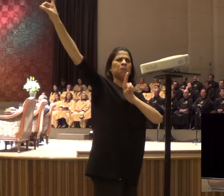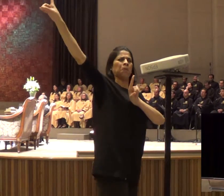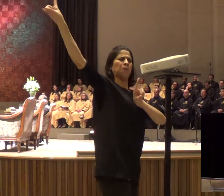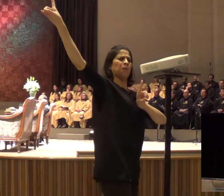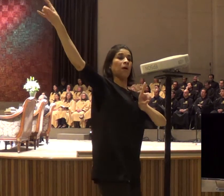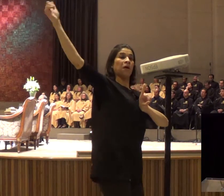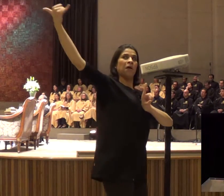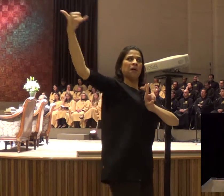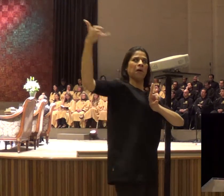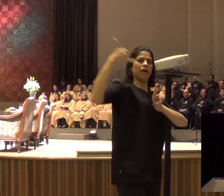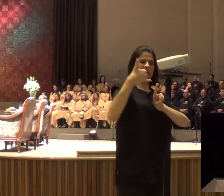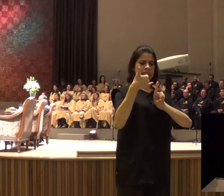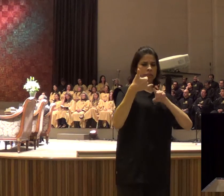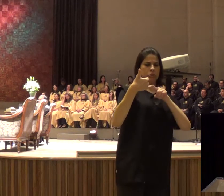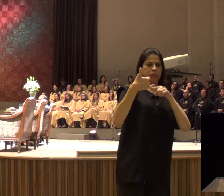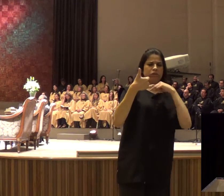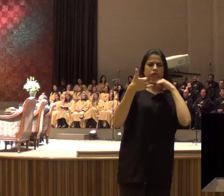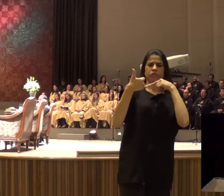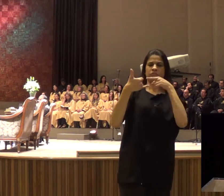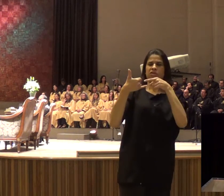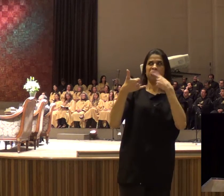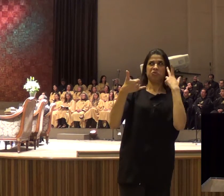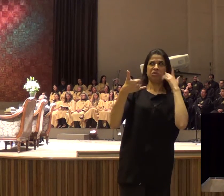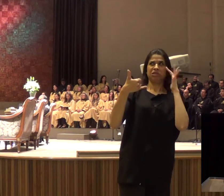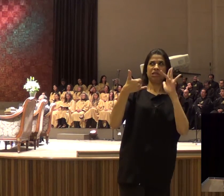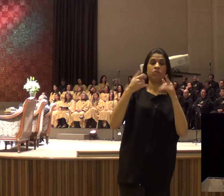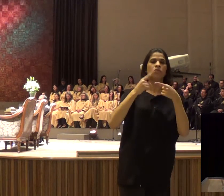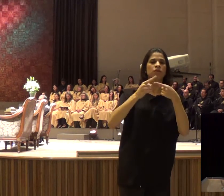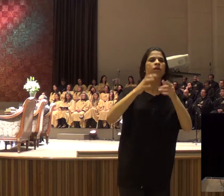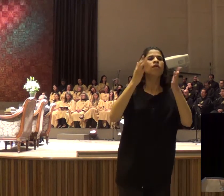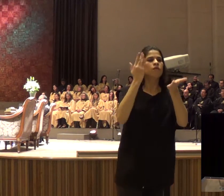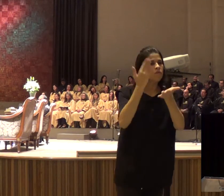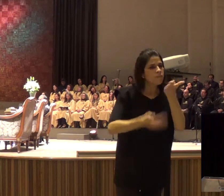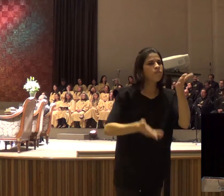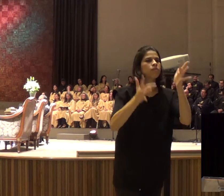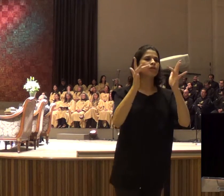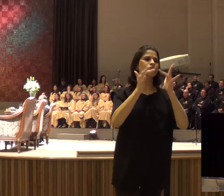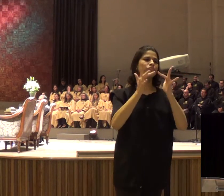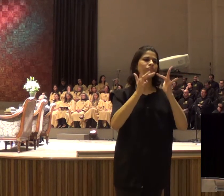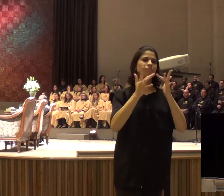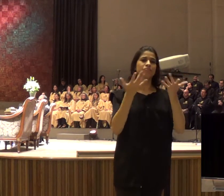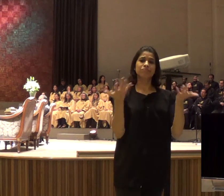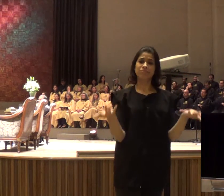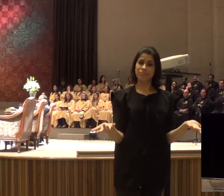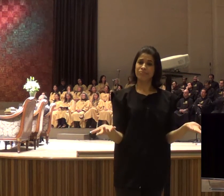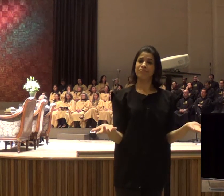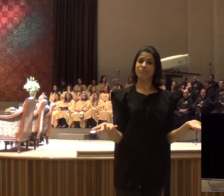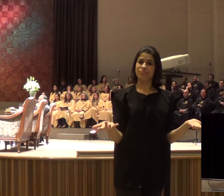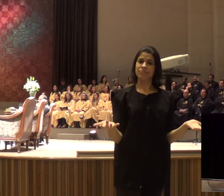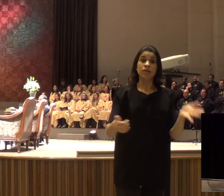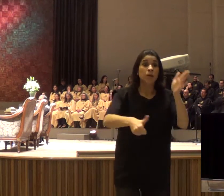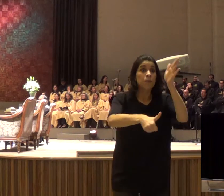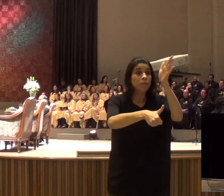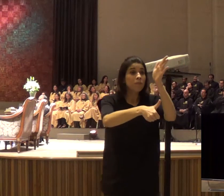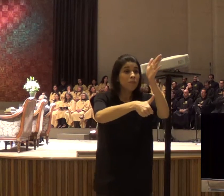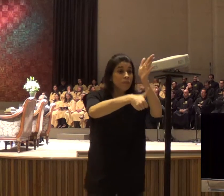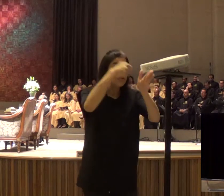Será que não é a voz do Senhor? Então, lembra, a primeira maneira que Deus gosta de falar com os seus servos,